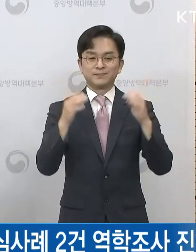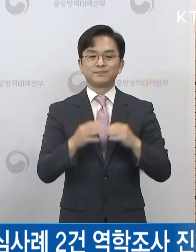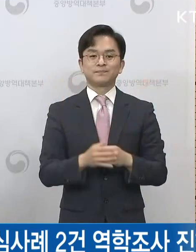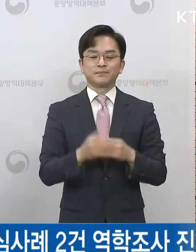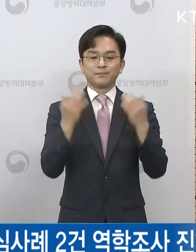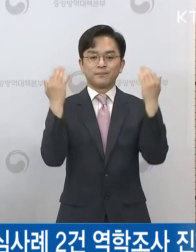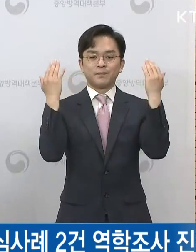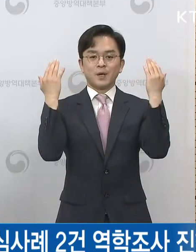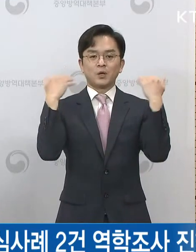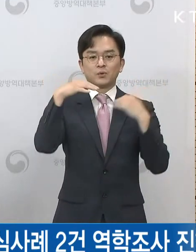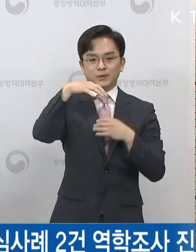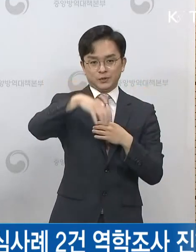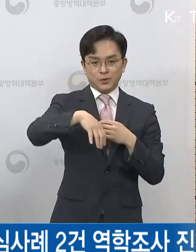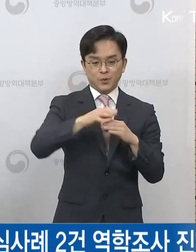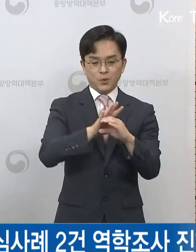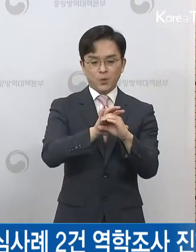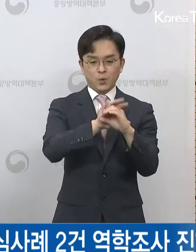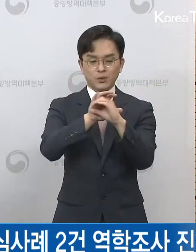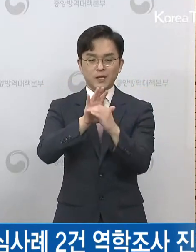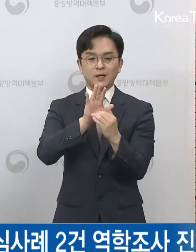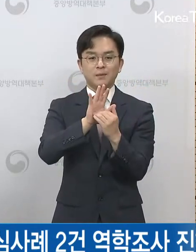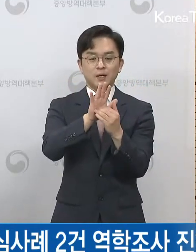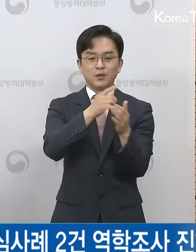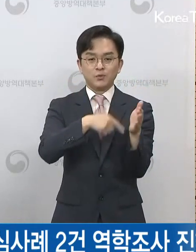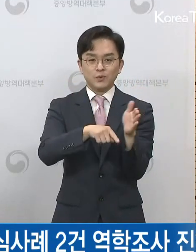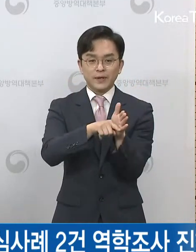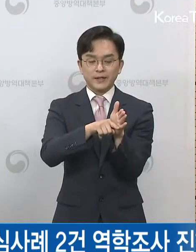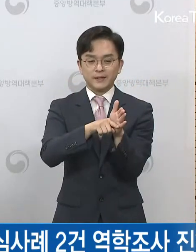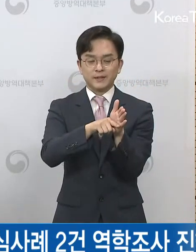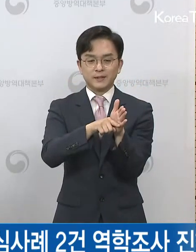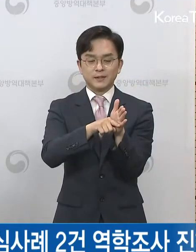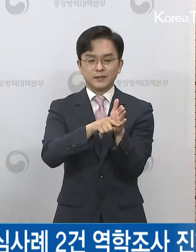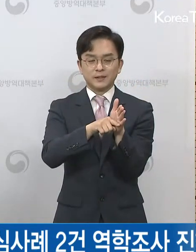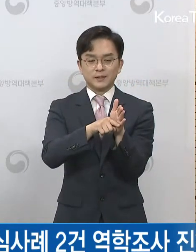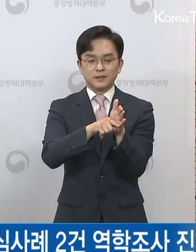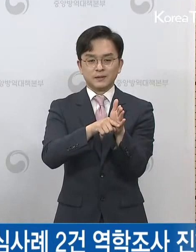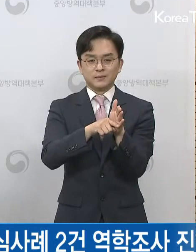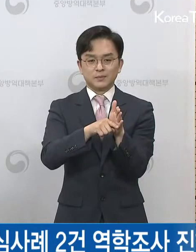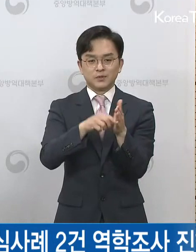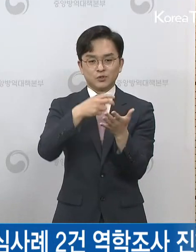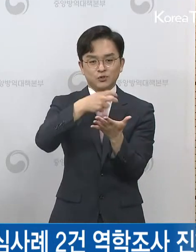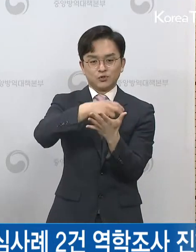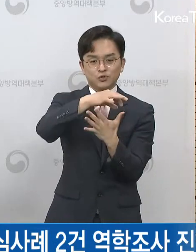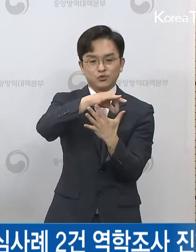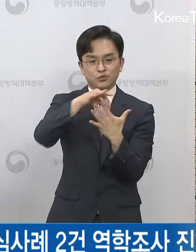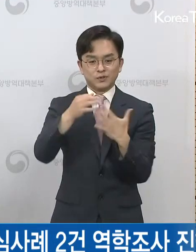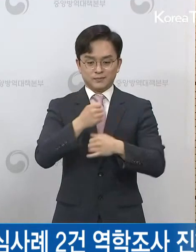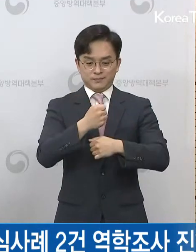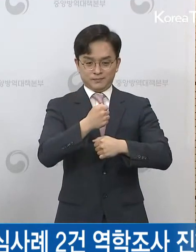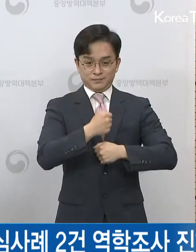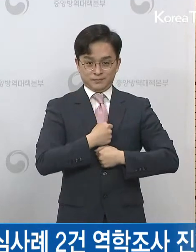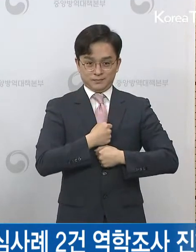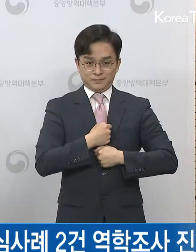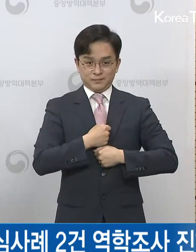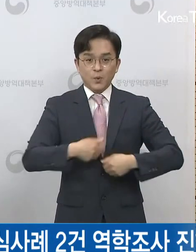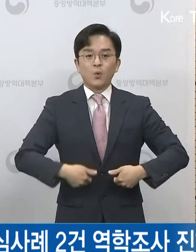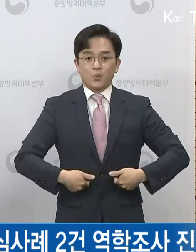학교에서의 코로나19 감염 예방을 위하여 예방수칙 준수를 당부드립니다. 특히